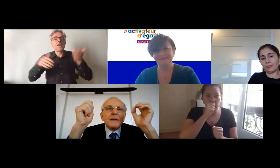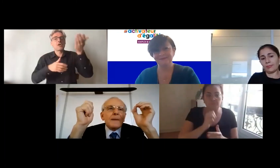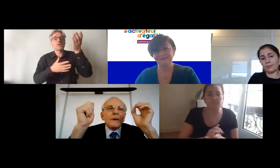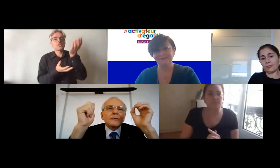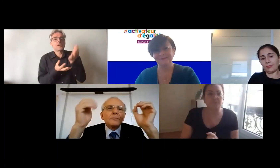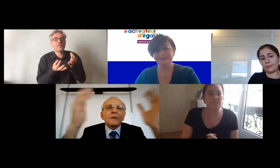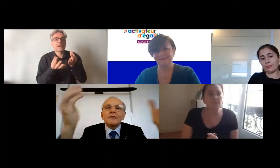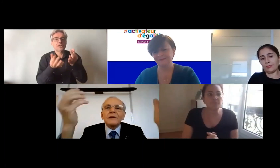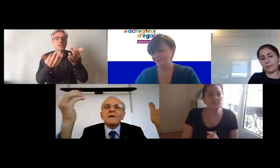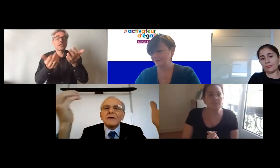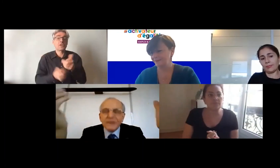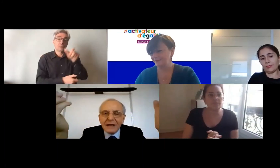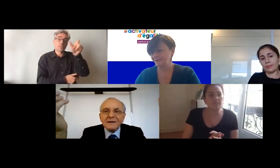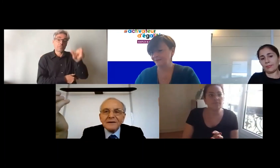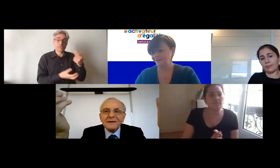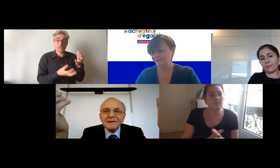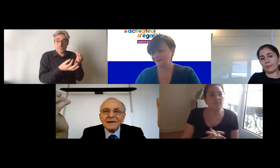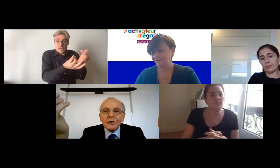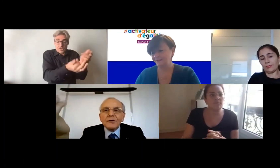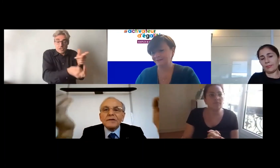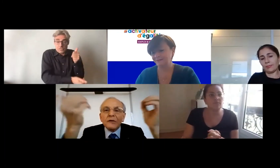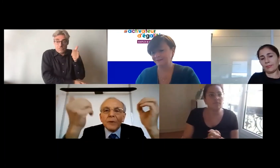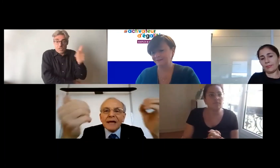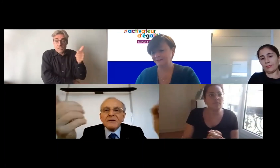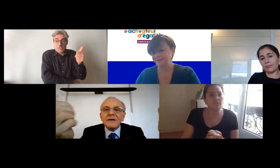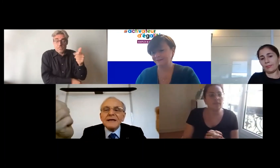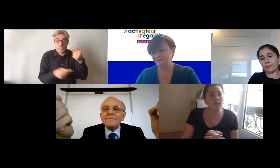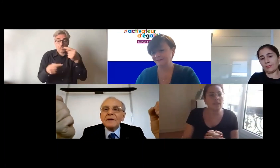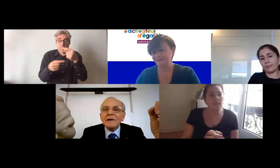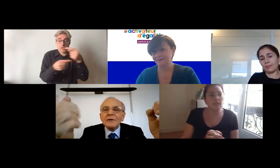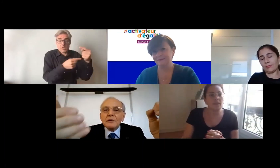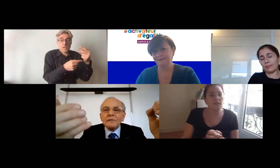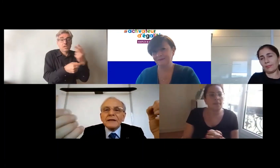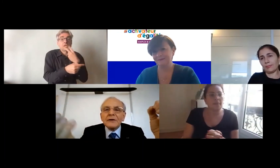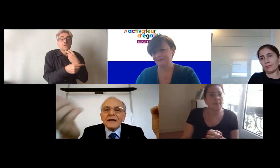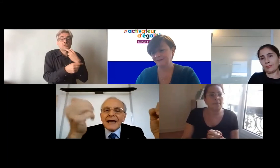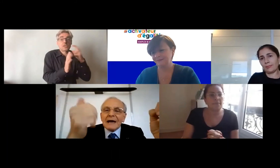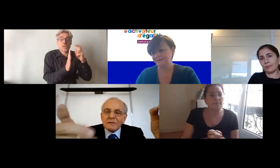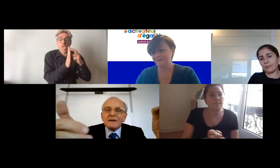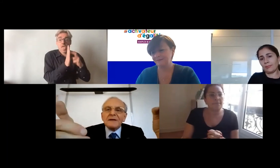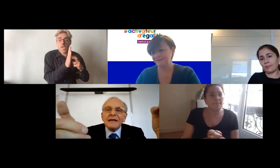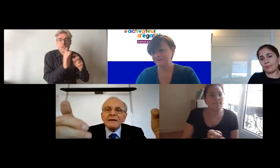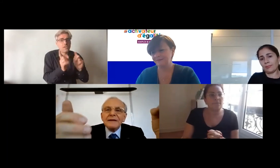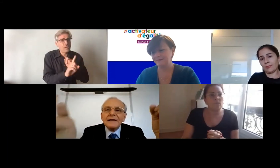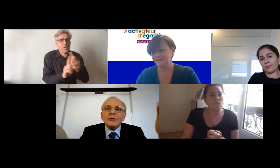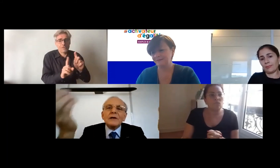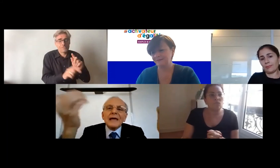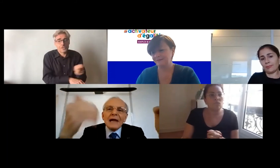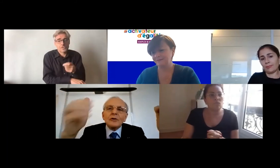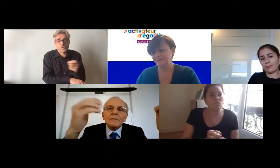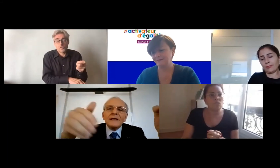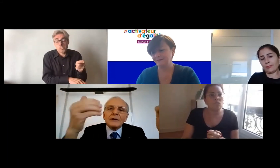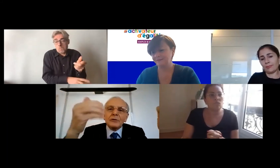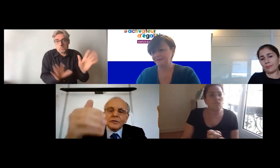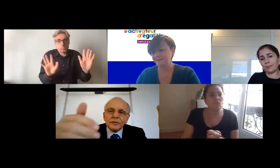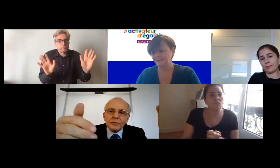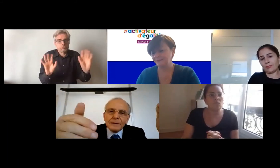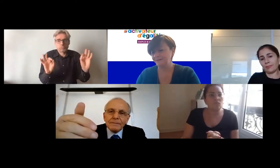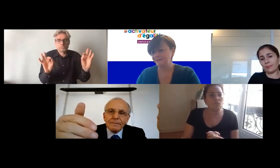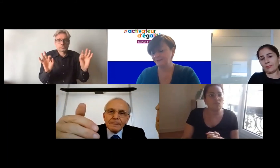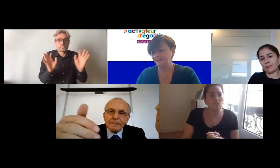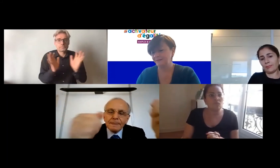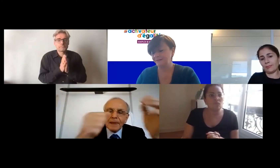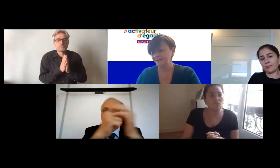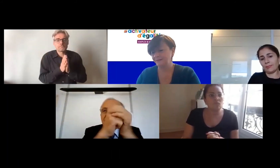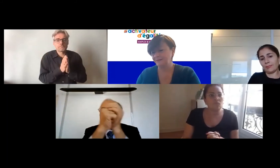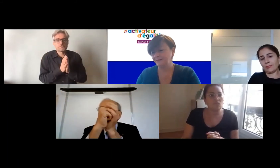ce n'est pas parce qu'une personne est fragile que sa citoyenneté devrait en être affectée de quelque manière que ce soit